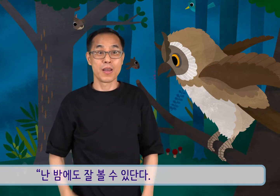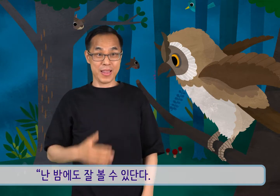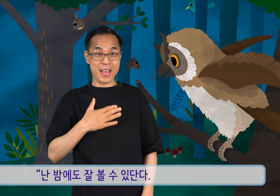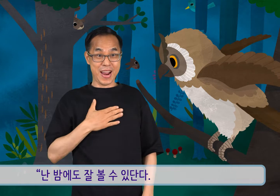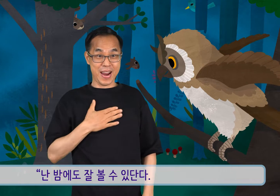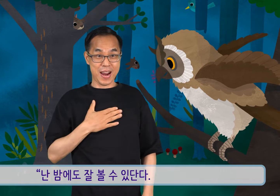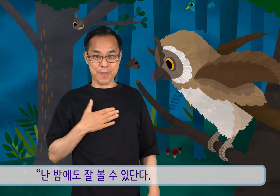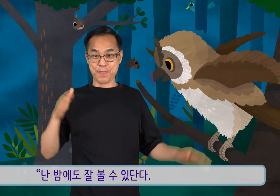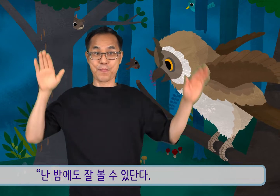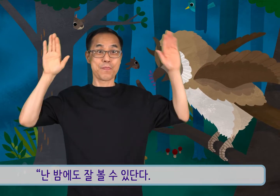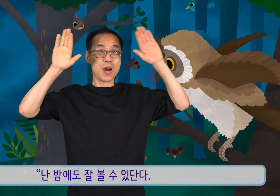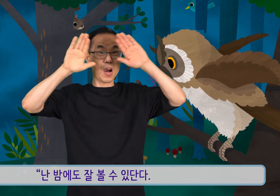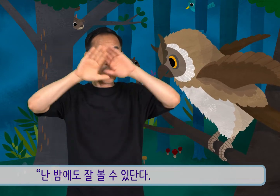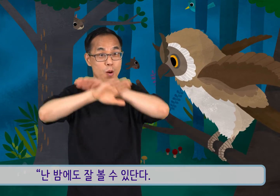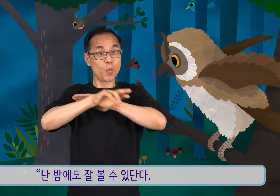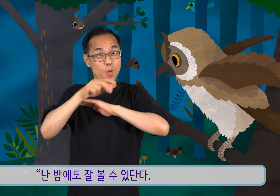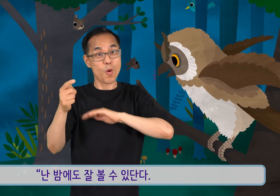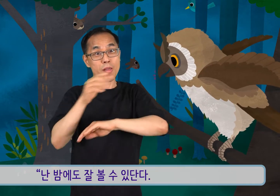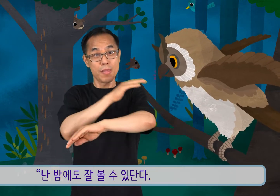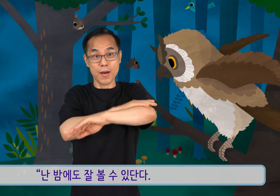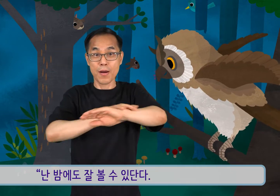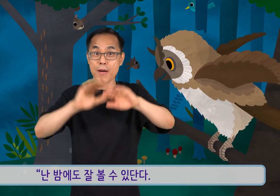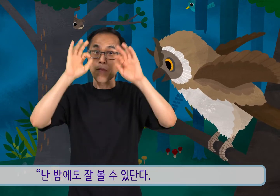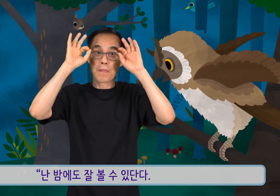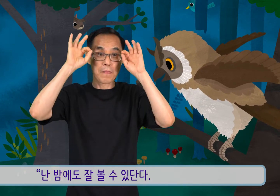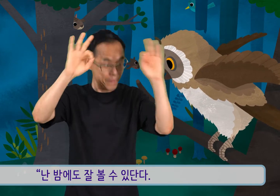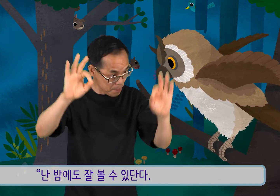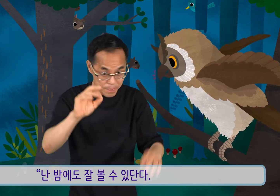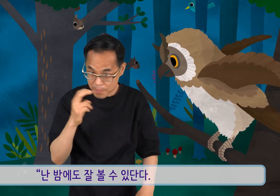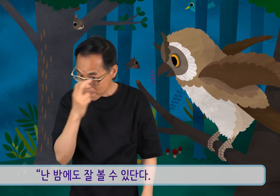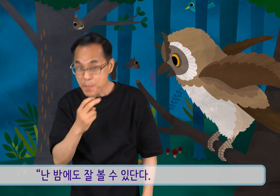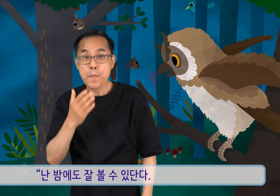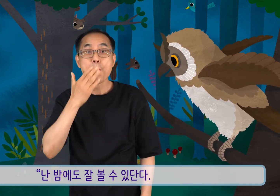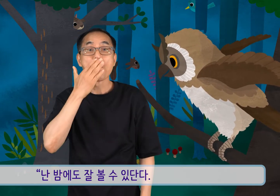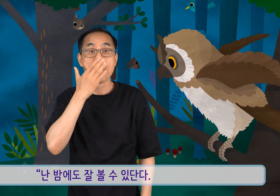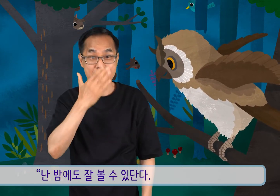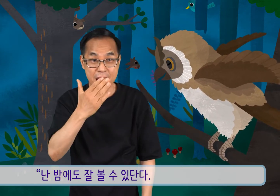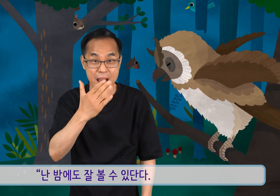난 밤에도 잘 볼 수 있단다.